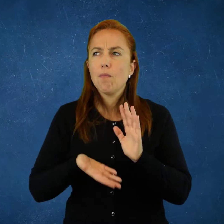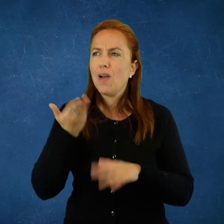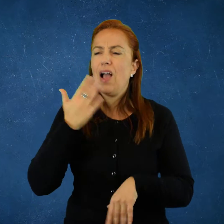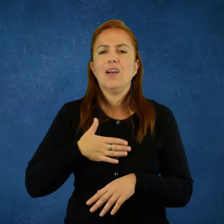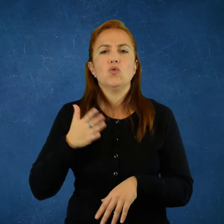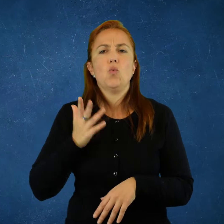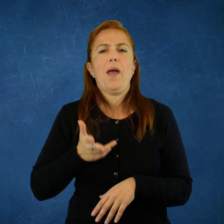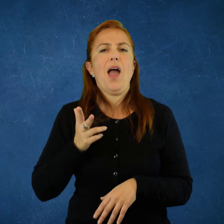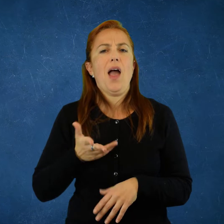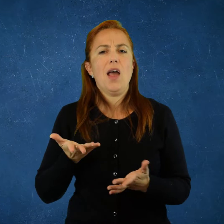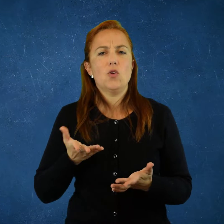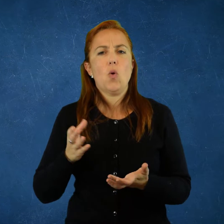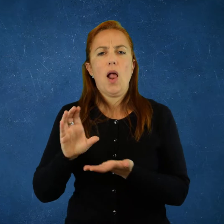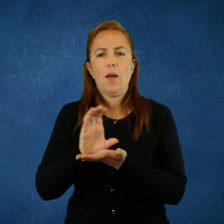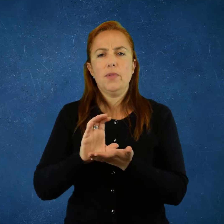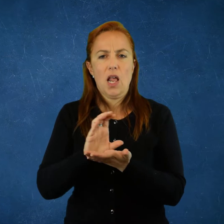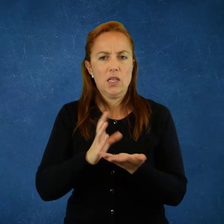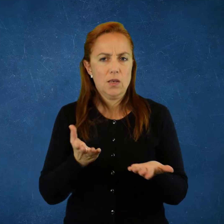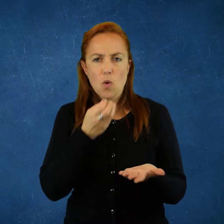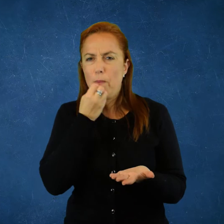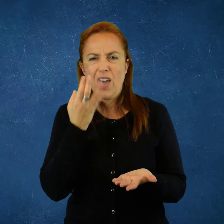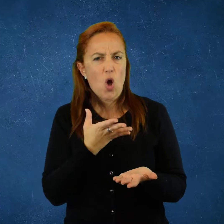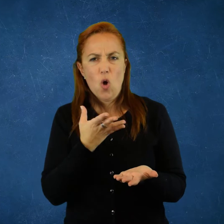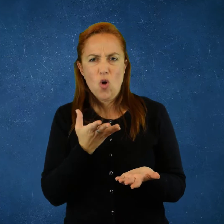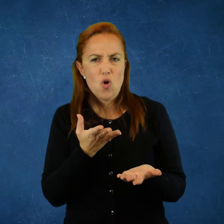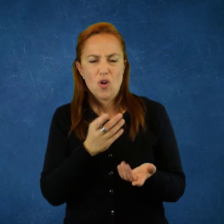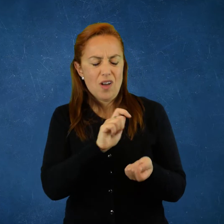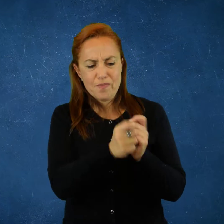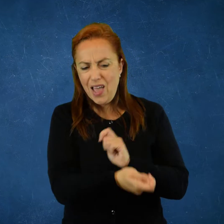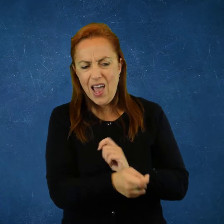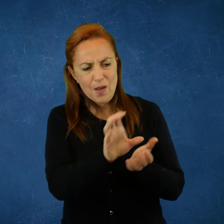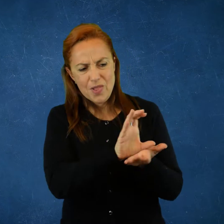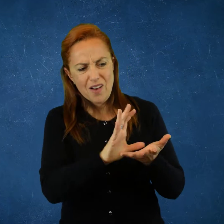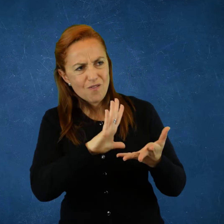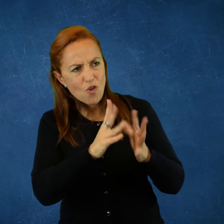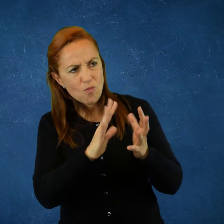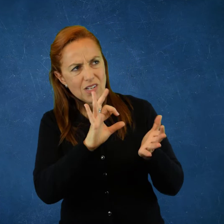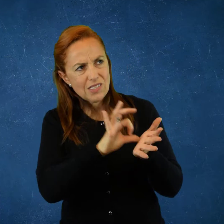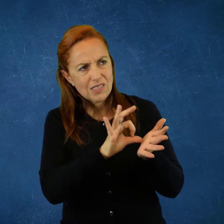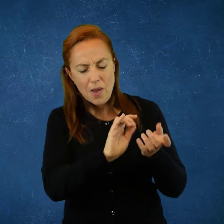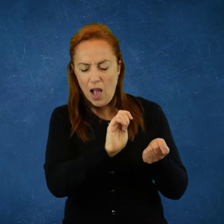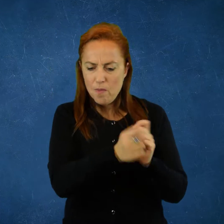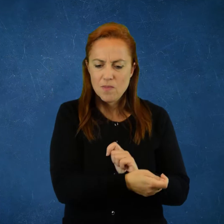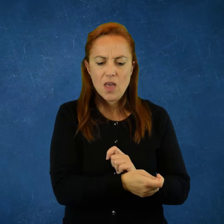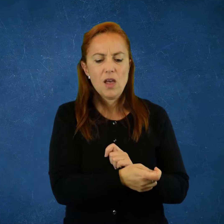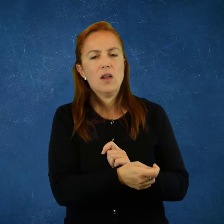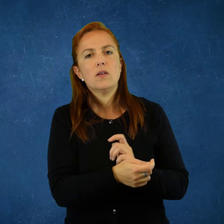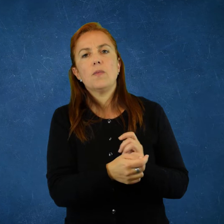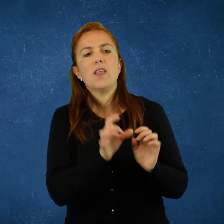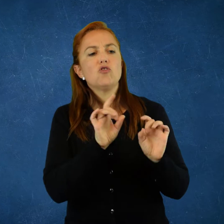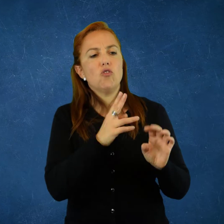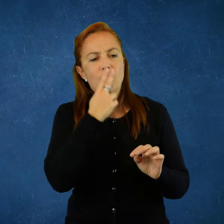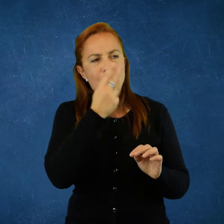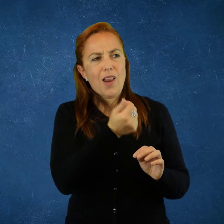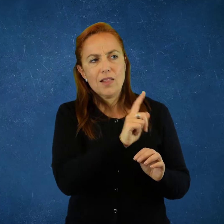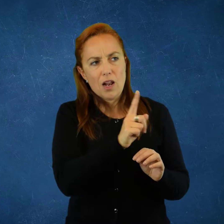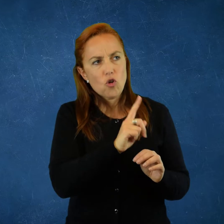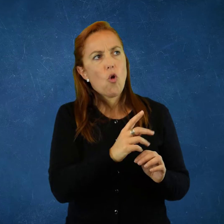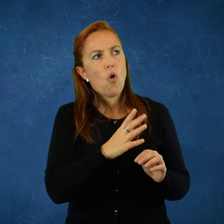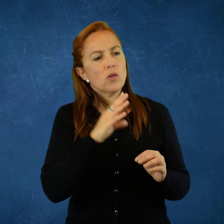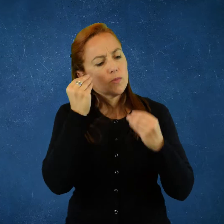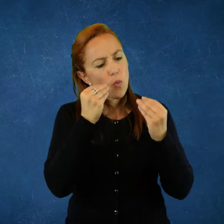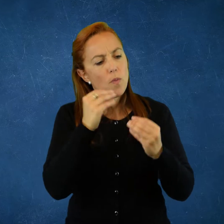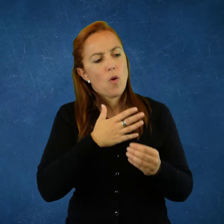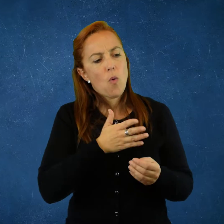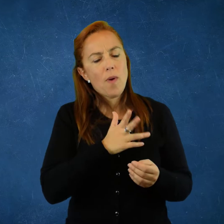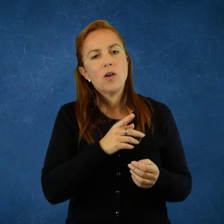había otras formas de hacer más humano al capitalismo. Cosa que también